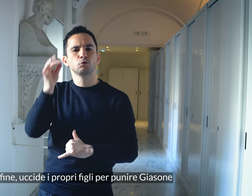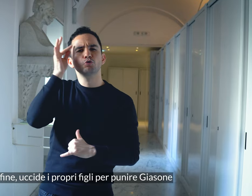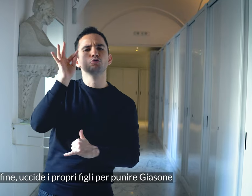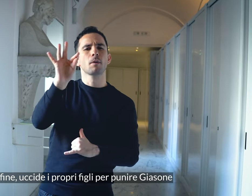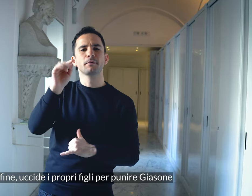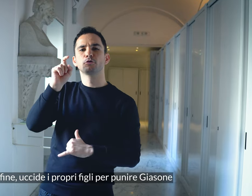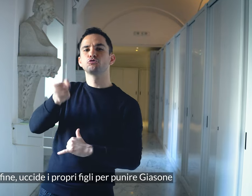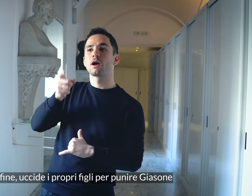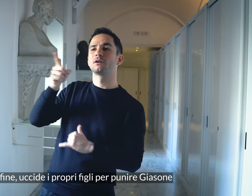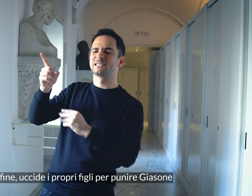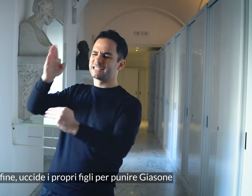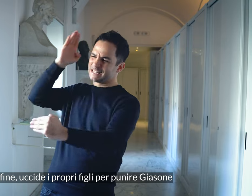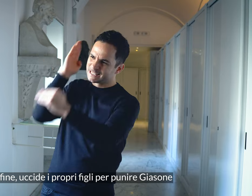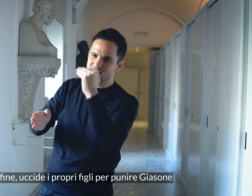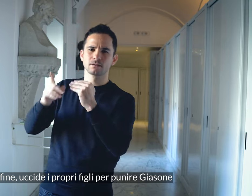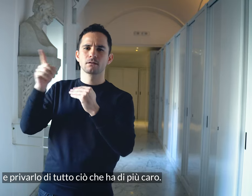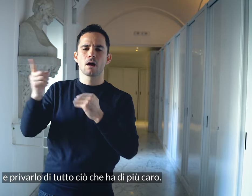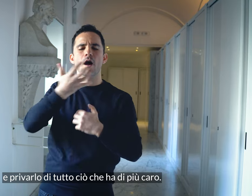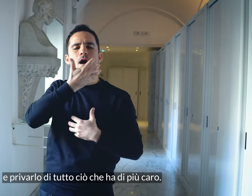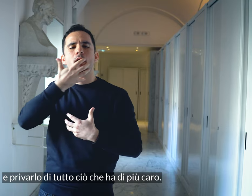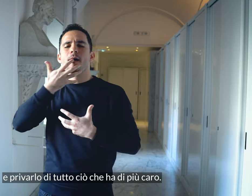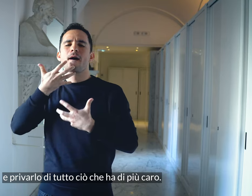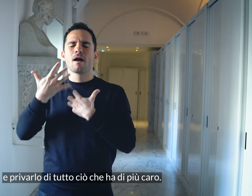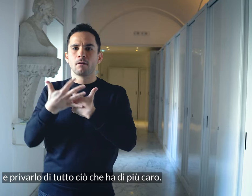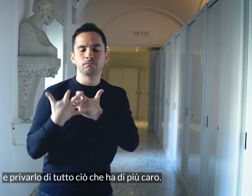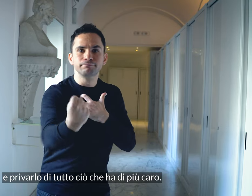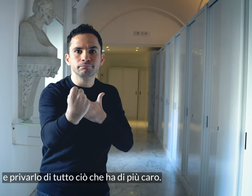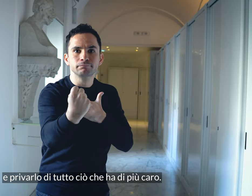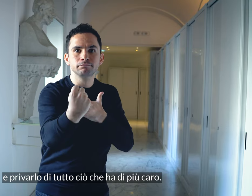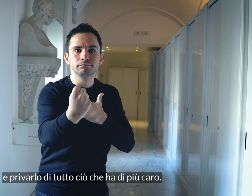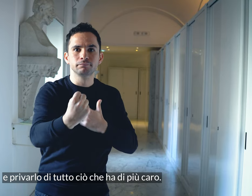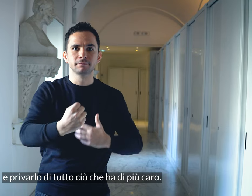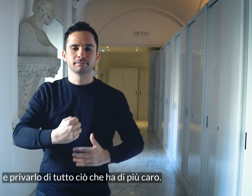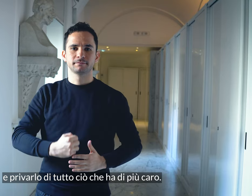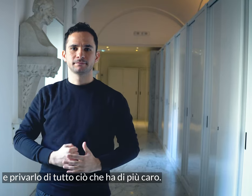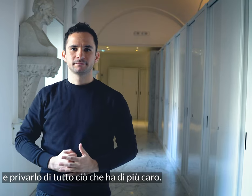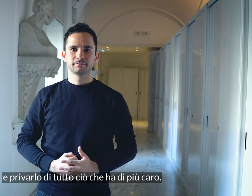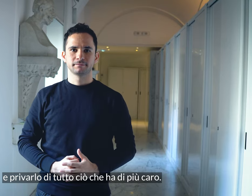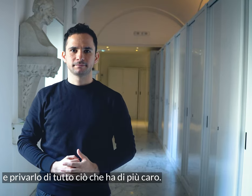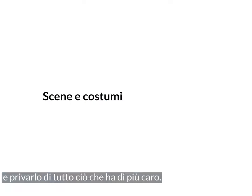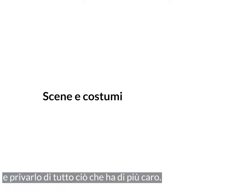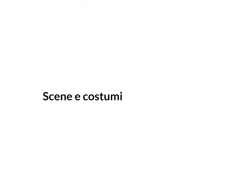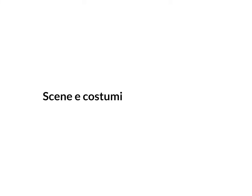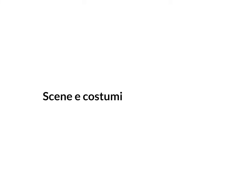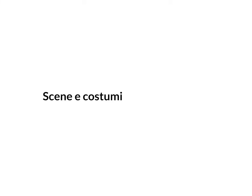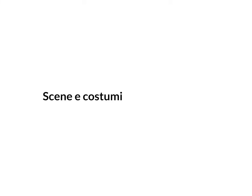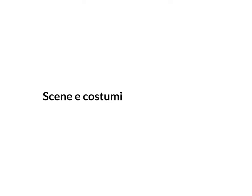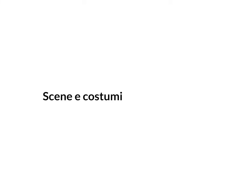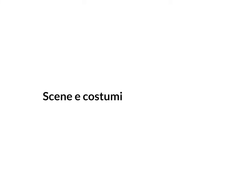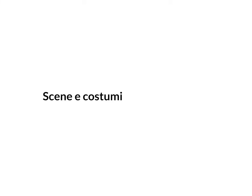propri figli per punire Giasone e privarlo di tutto ciò che ha di più caro. Scene e